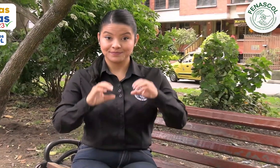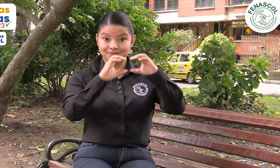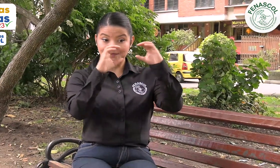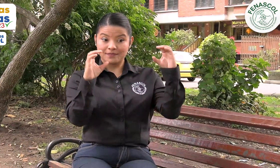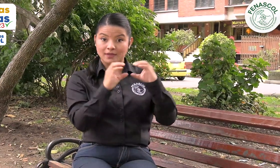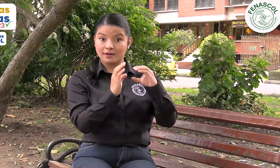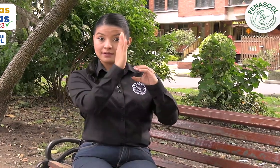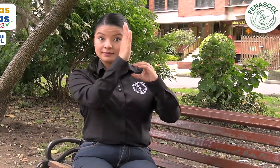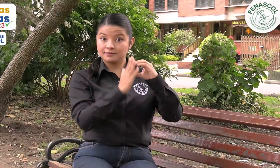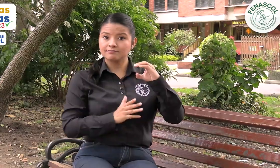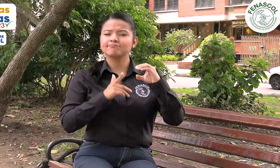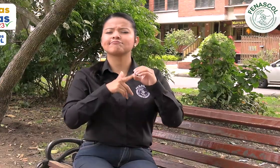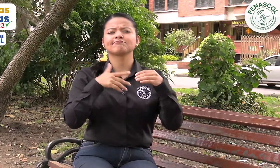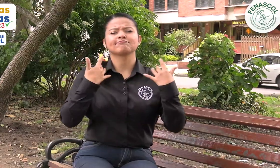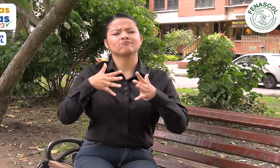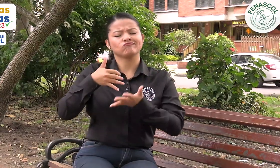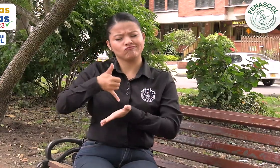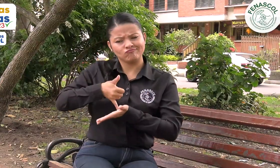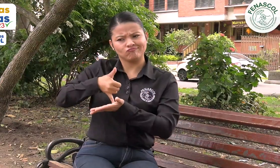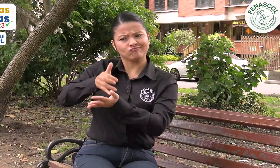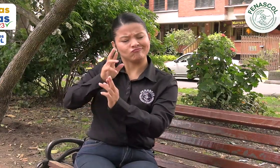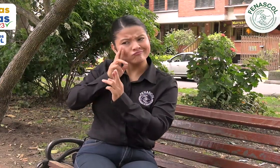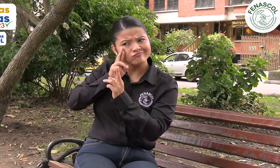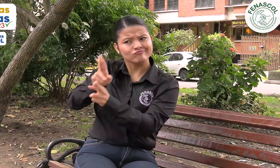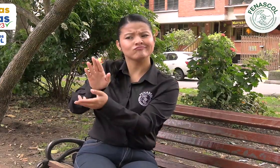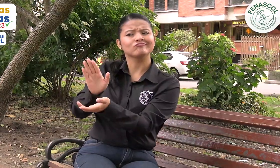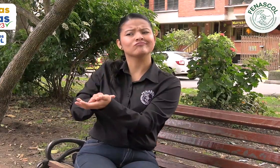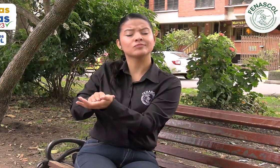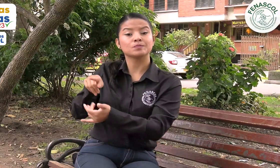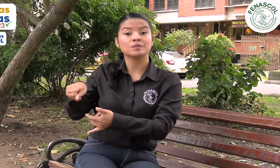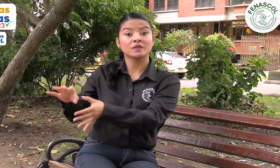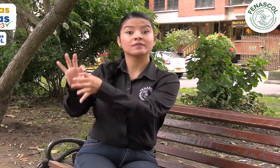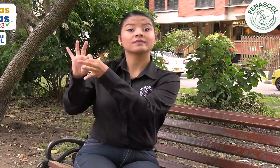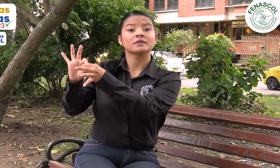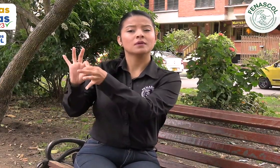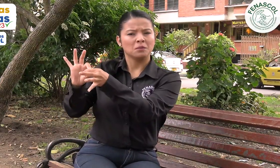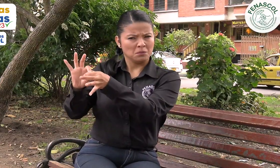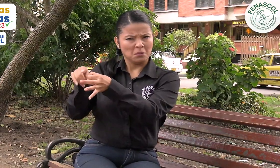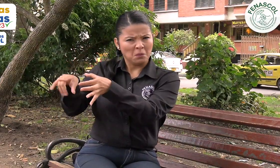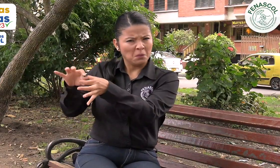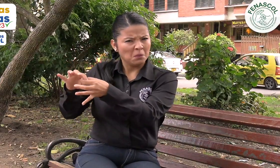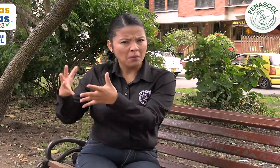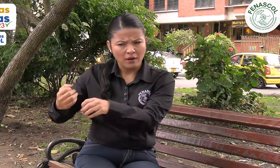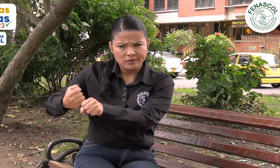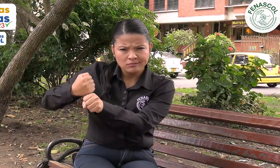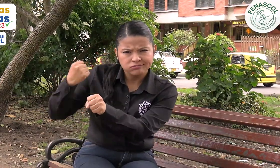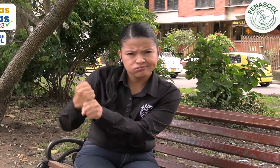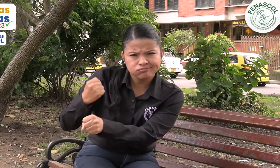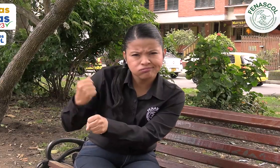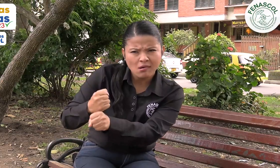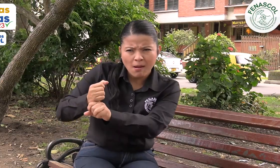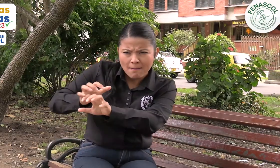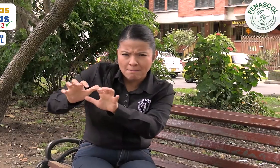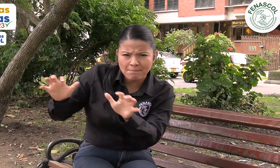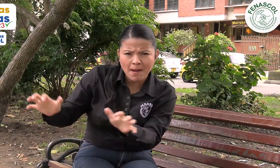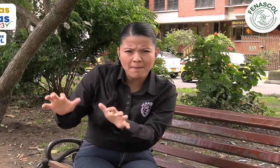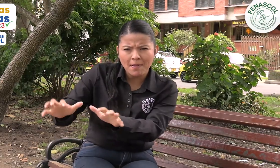La Cámara de Comercio reconoció el excelente trabajo y gestión realizada por FENASCOL como